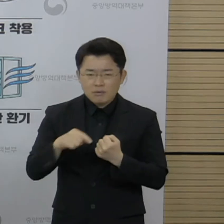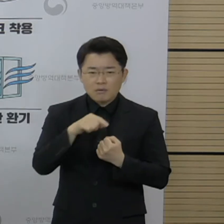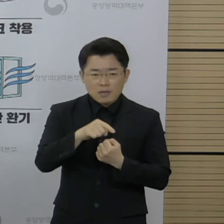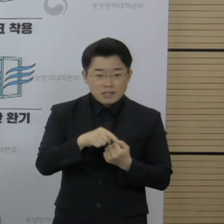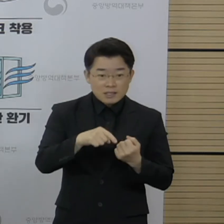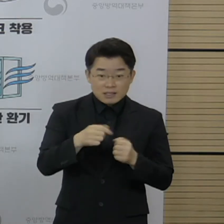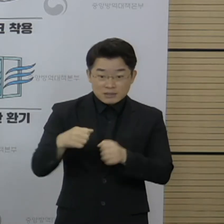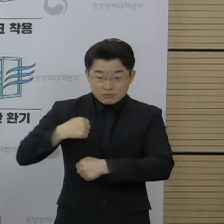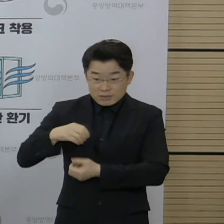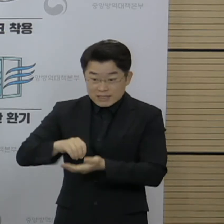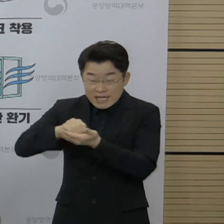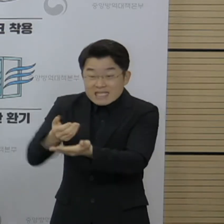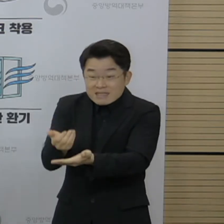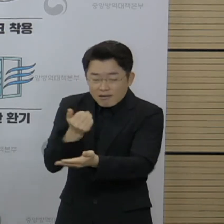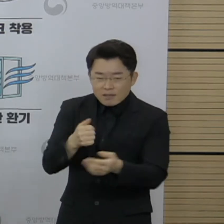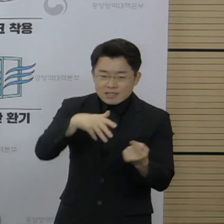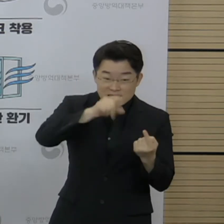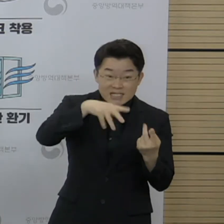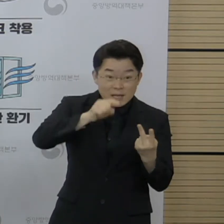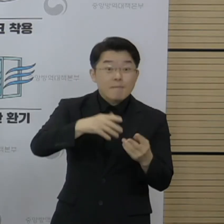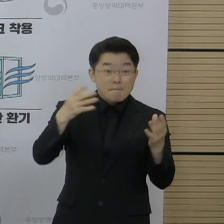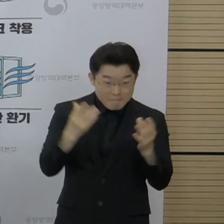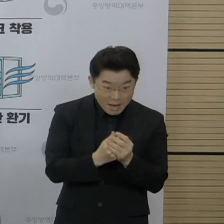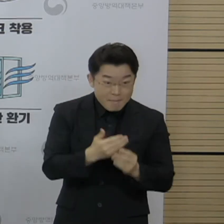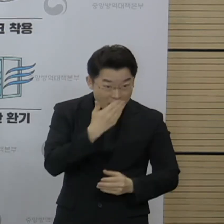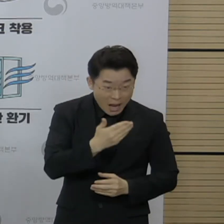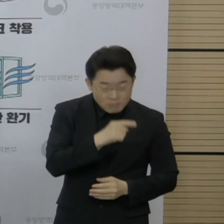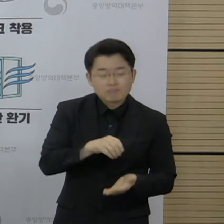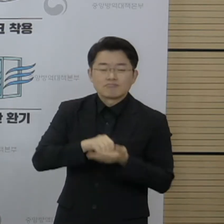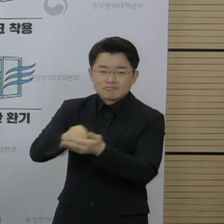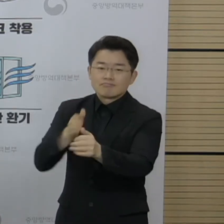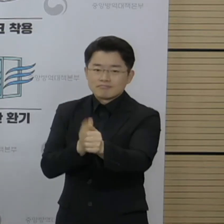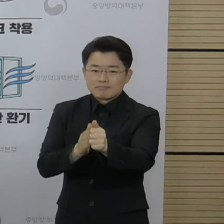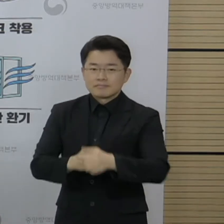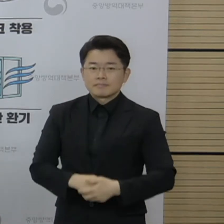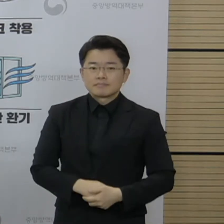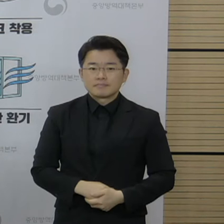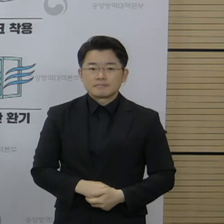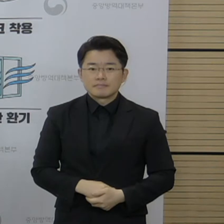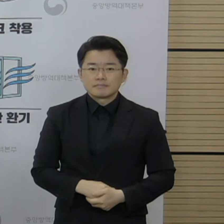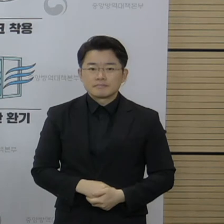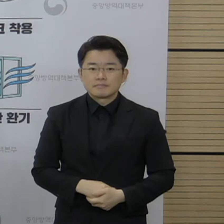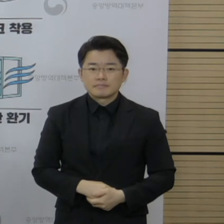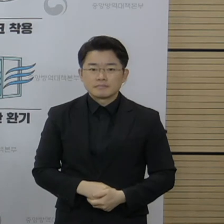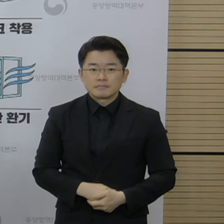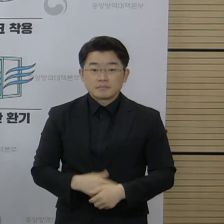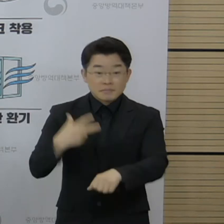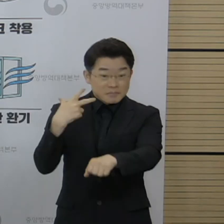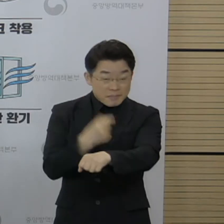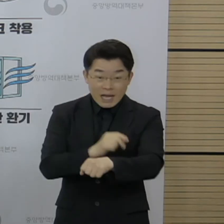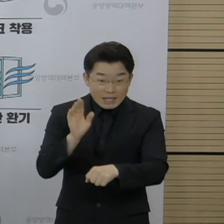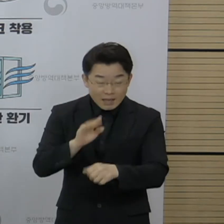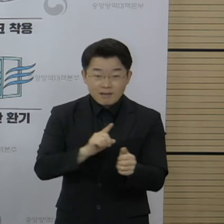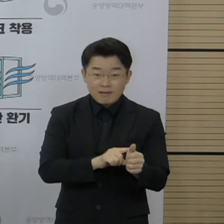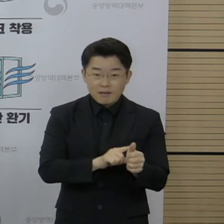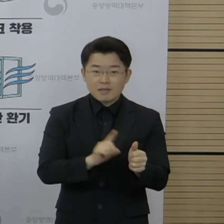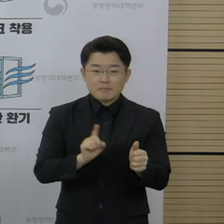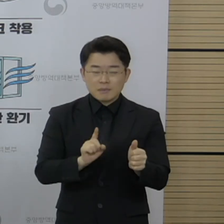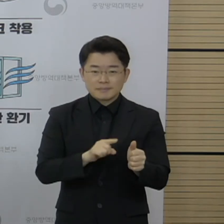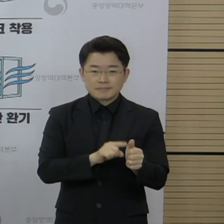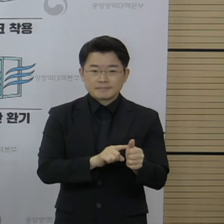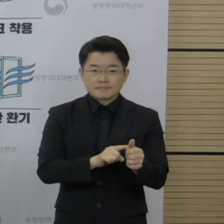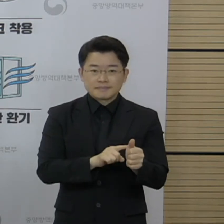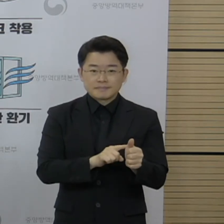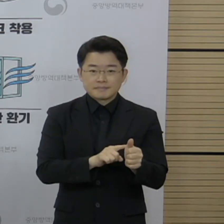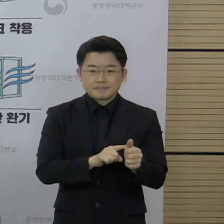경우에 접종을 신청해 주시기 바랍니다. 입영 전에 백신을 접종하지 않더라도 미접종자에